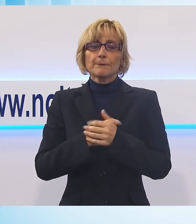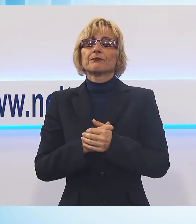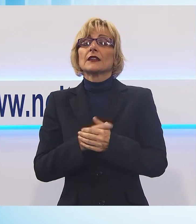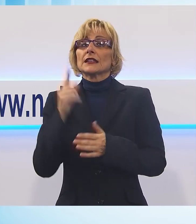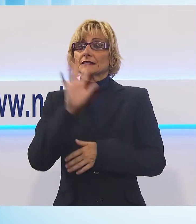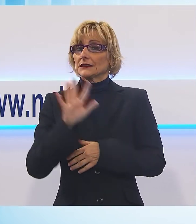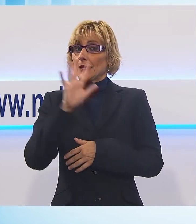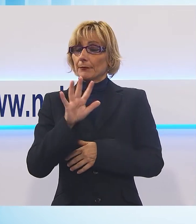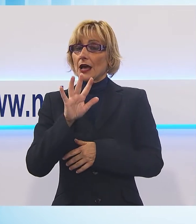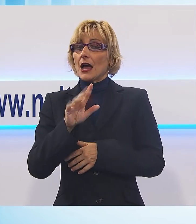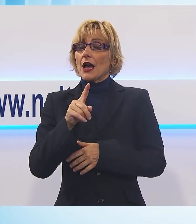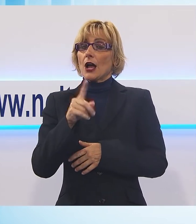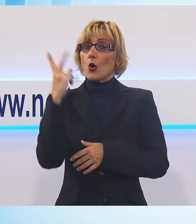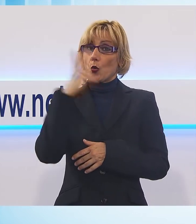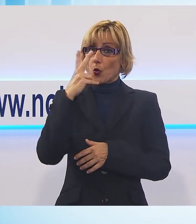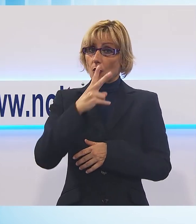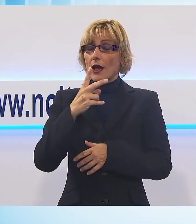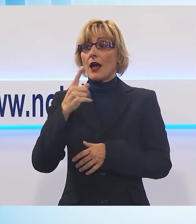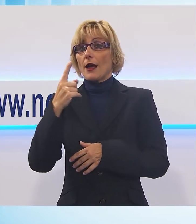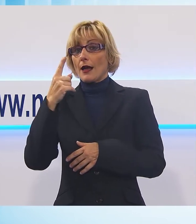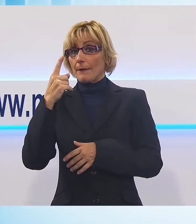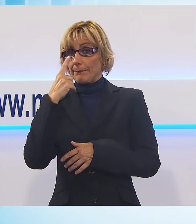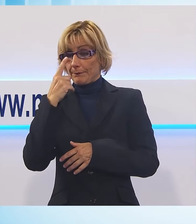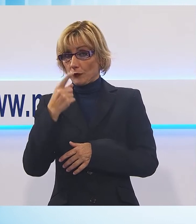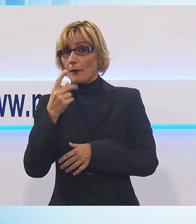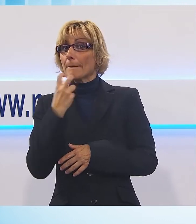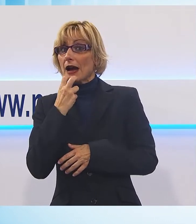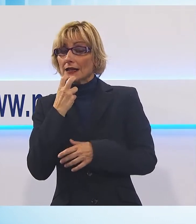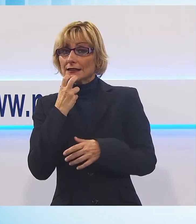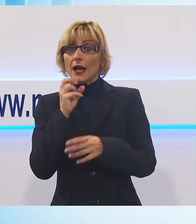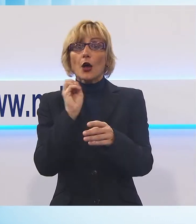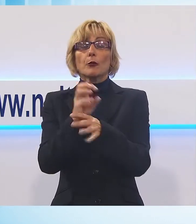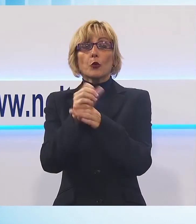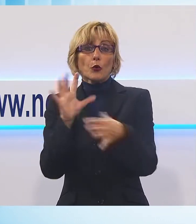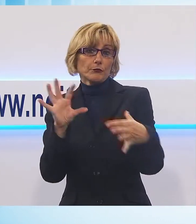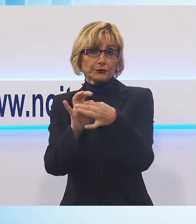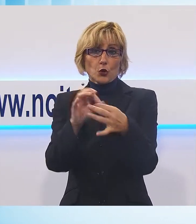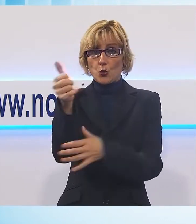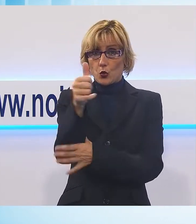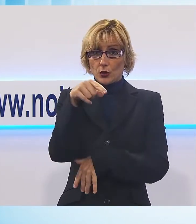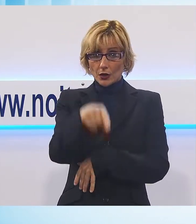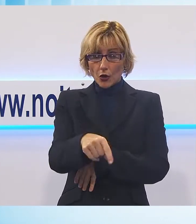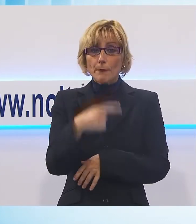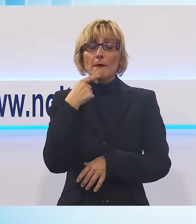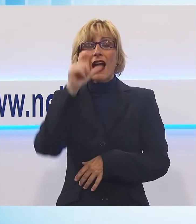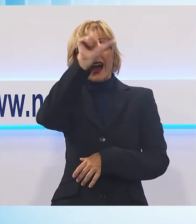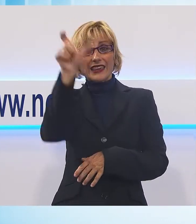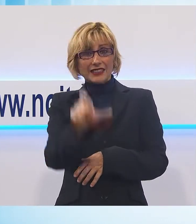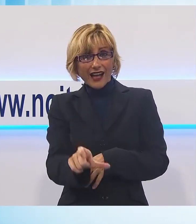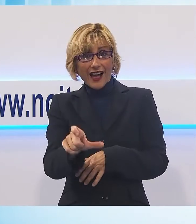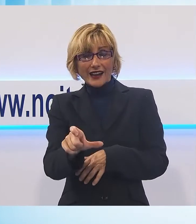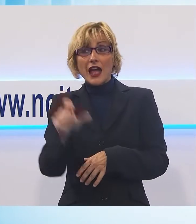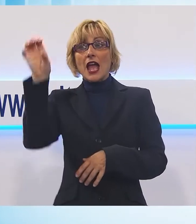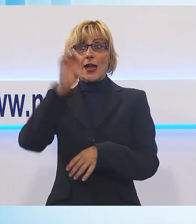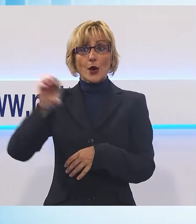facciano capo ad un unico provveditorato numeri che rincuorano se non fosse che l'Italia risulta tra le peggiori d'Europa siamo